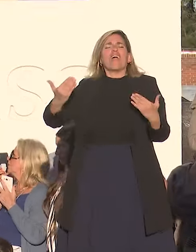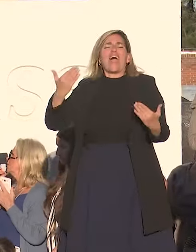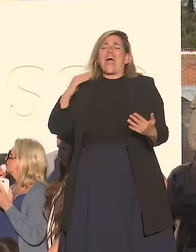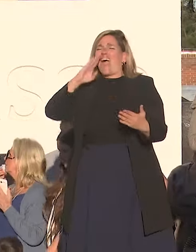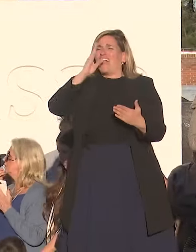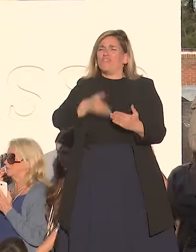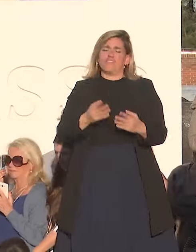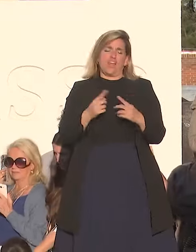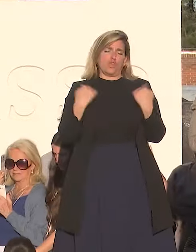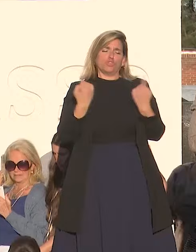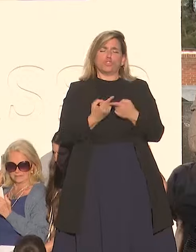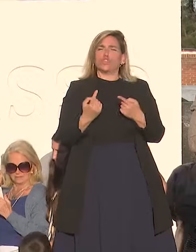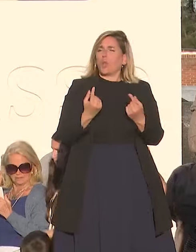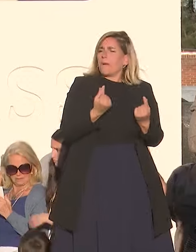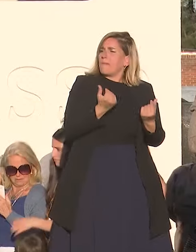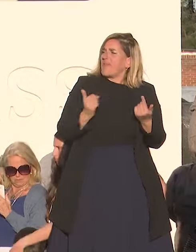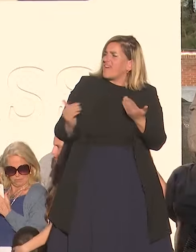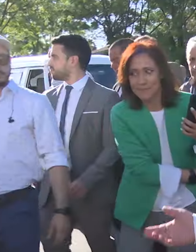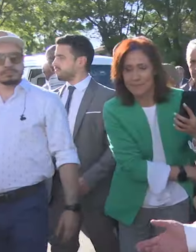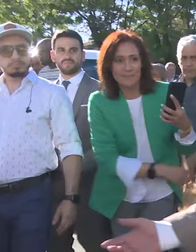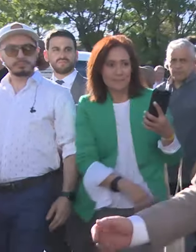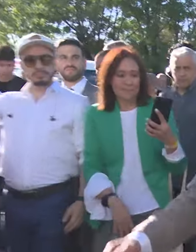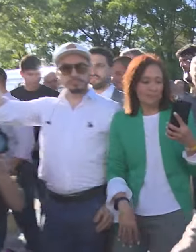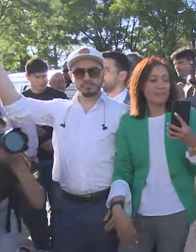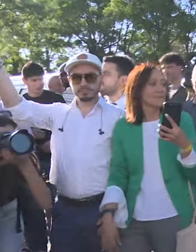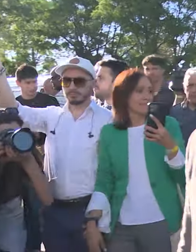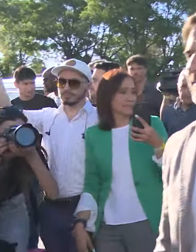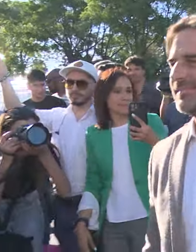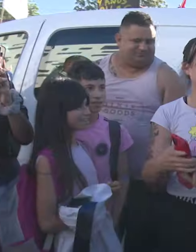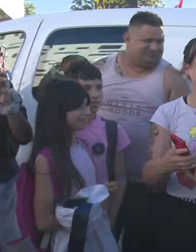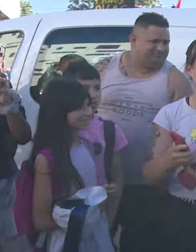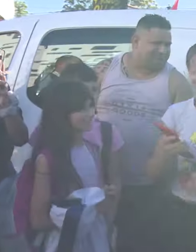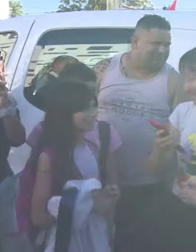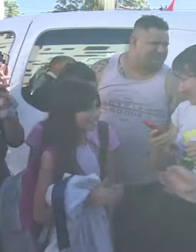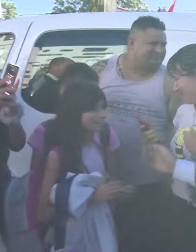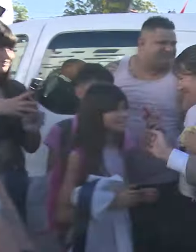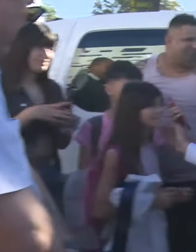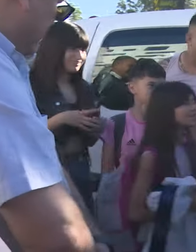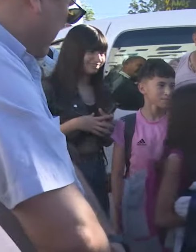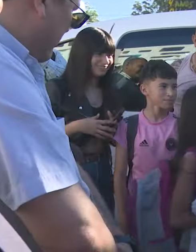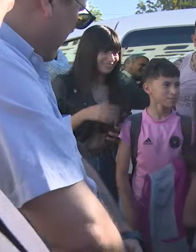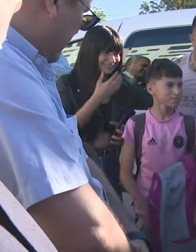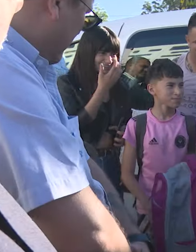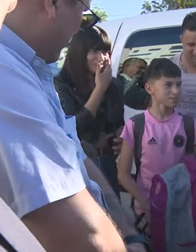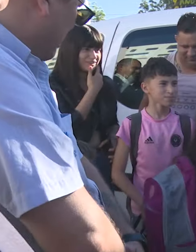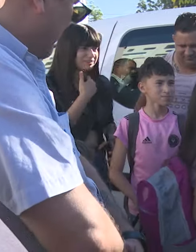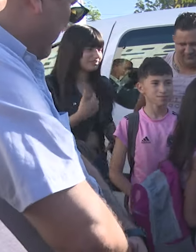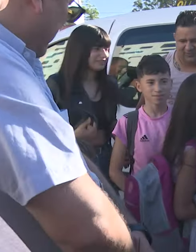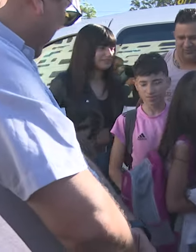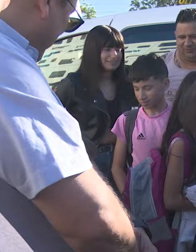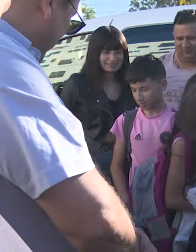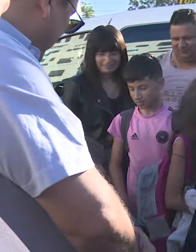al fin y al cabo nosotros administramos la plata de ustedes y tenemos que ser justos eso es lo que tenemos que hacer